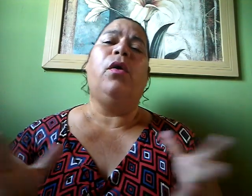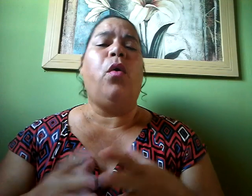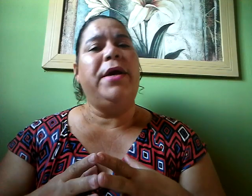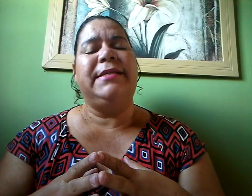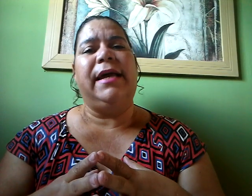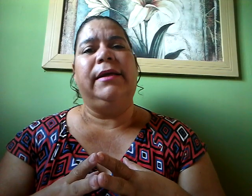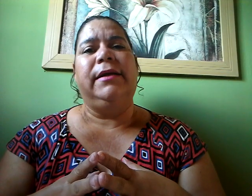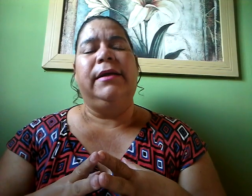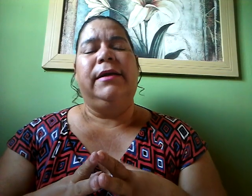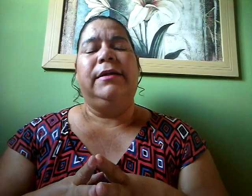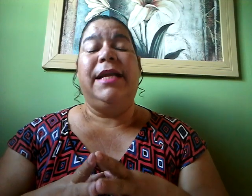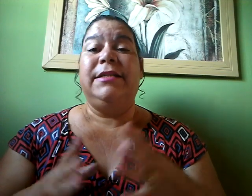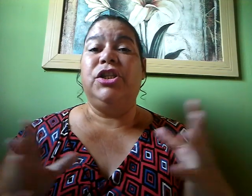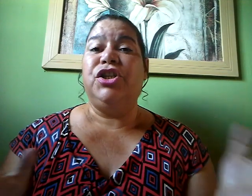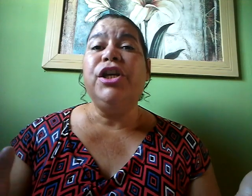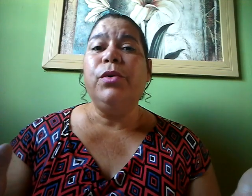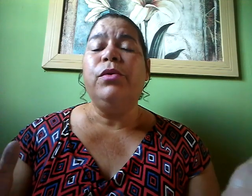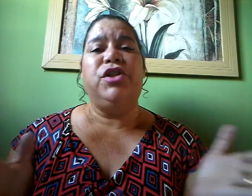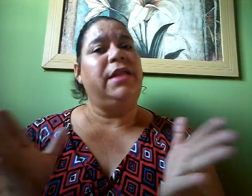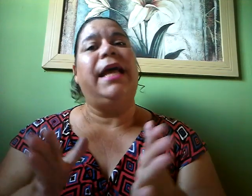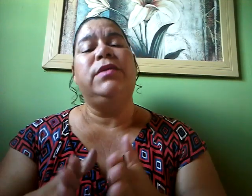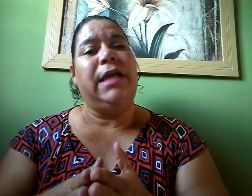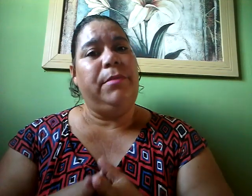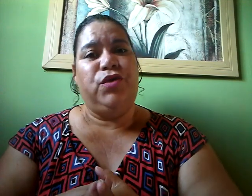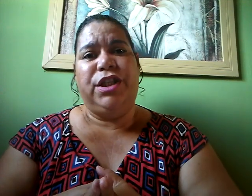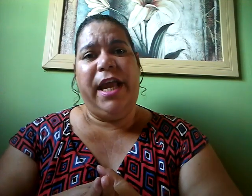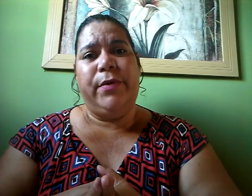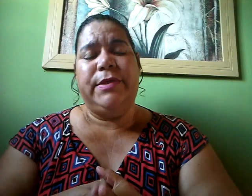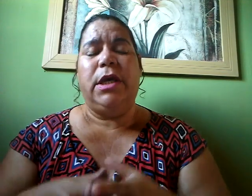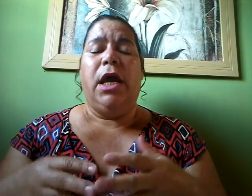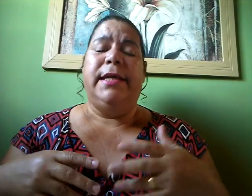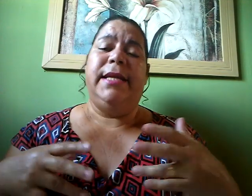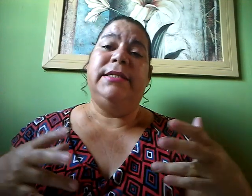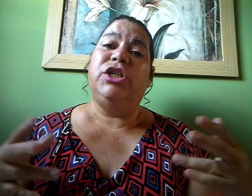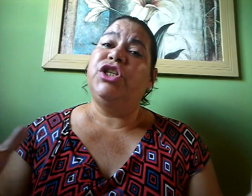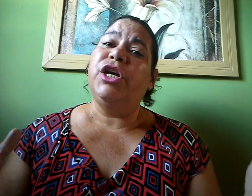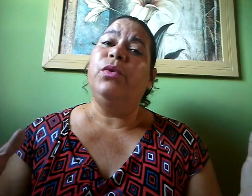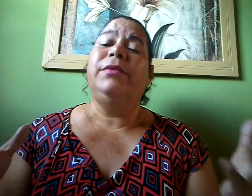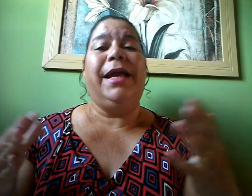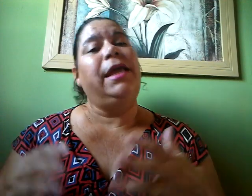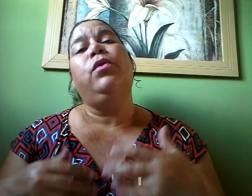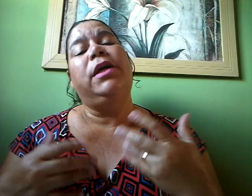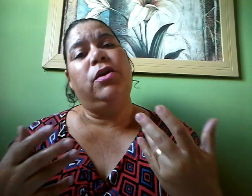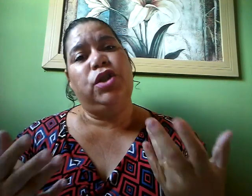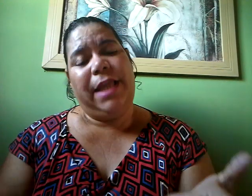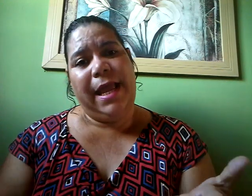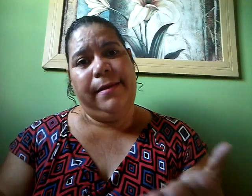coisa Desistiu De andar nos caminhos de Deus Desistiu Daquilo que Deus tem